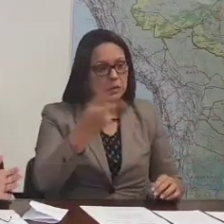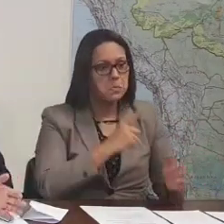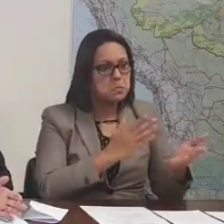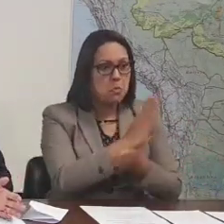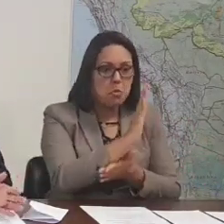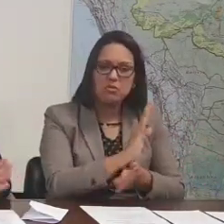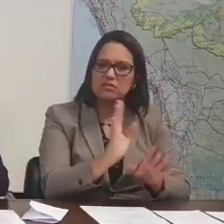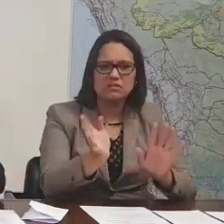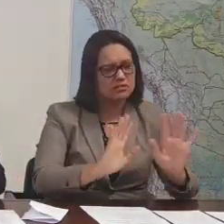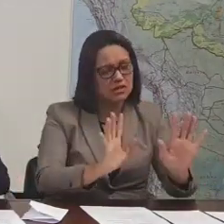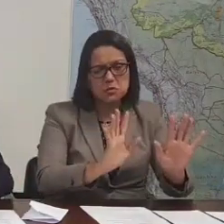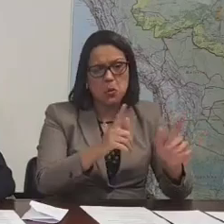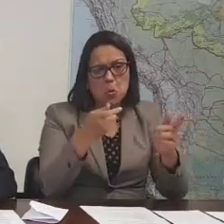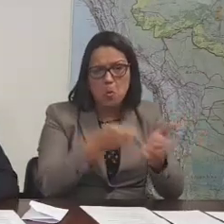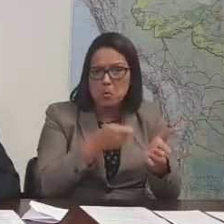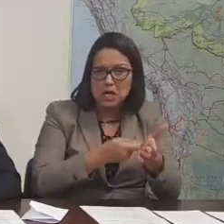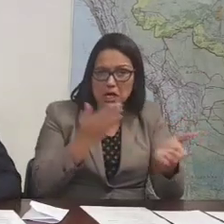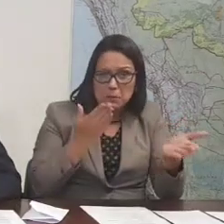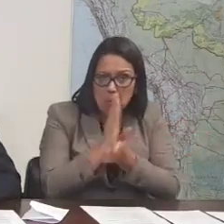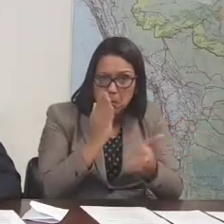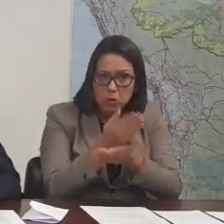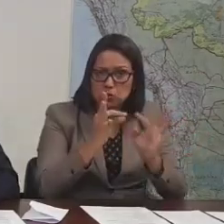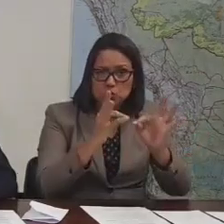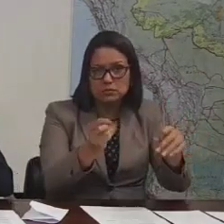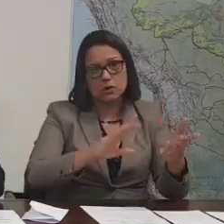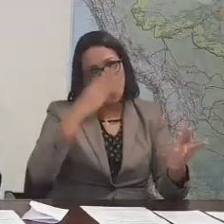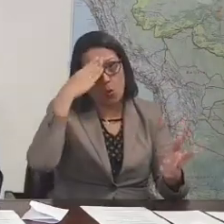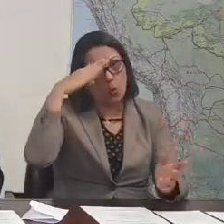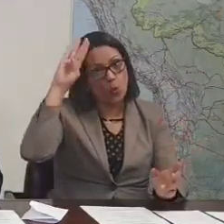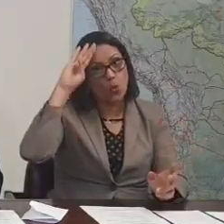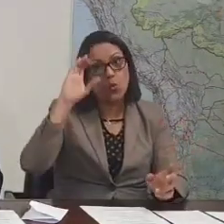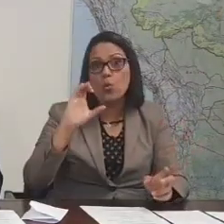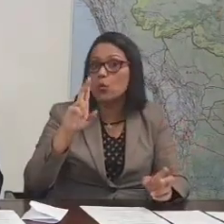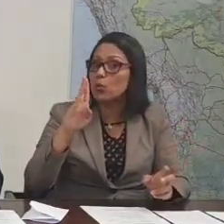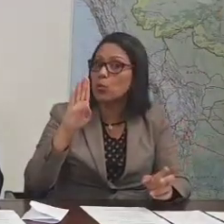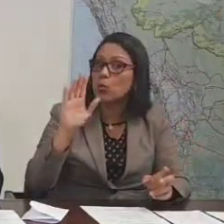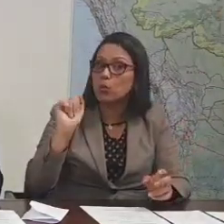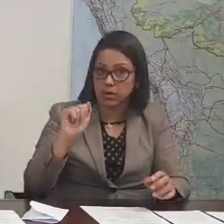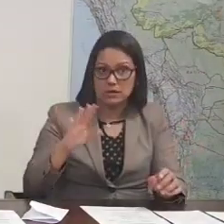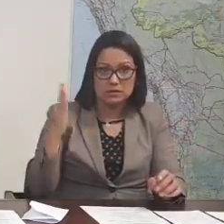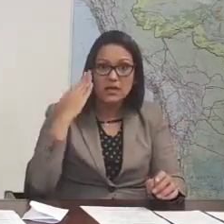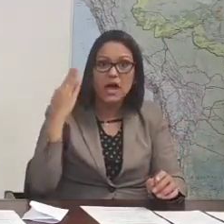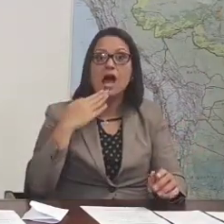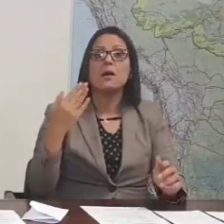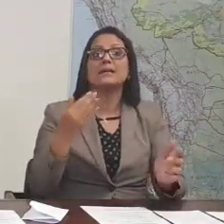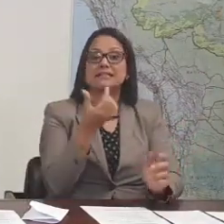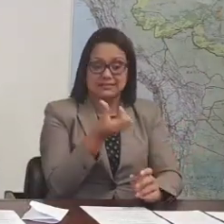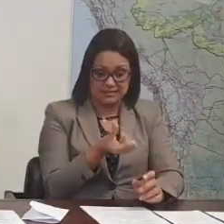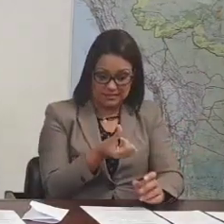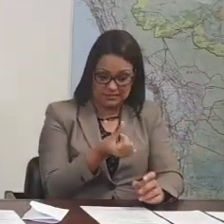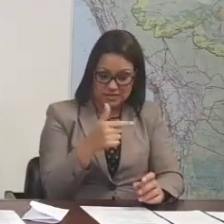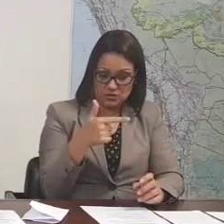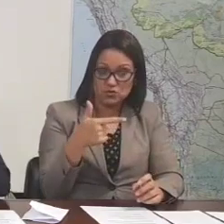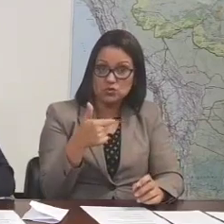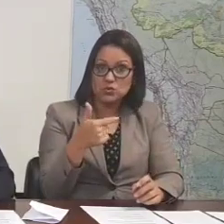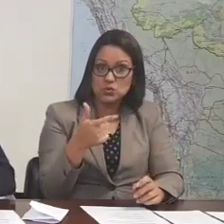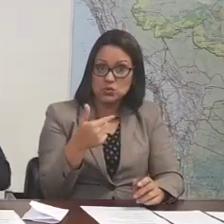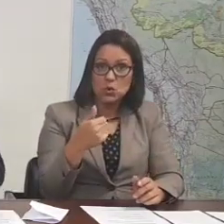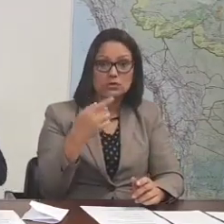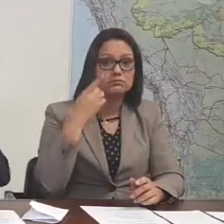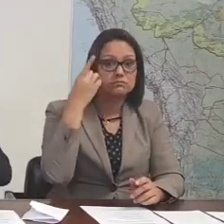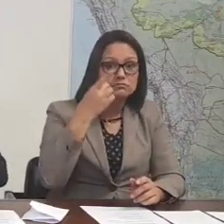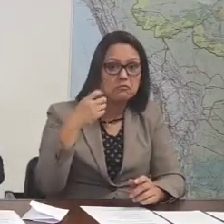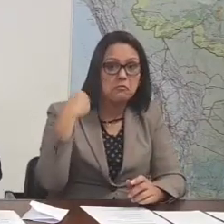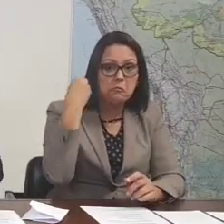aprovado. Como acontece no parlamento cubano, lá são 612 parlamentares, sabia? 612 parlamentares, lá em Cuba.